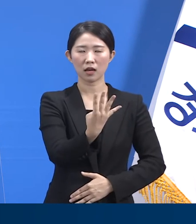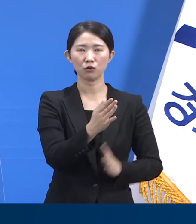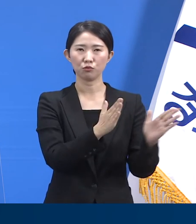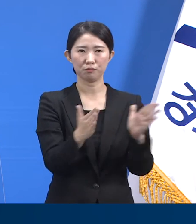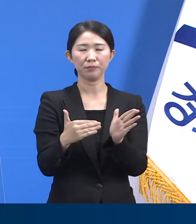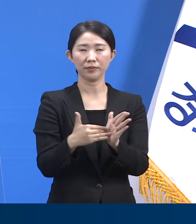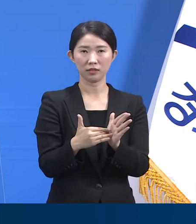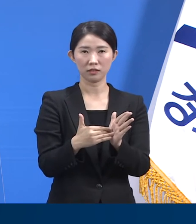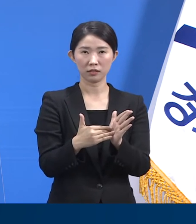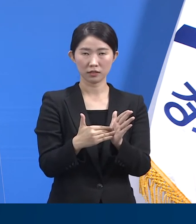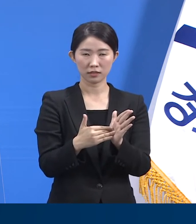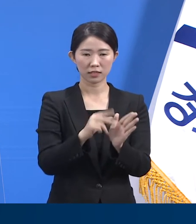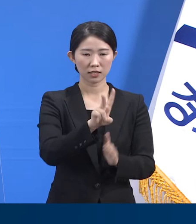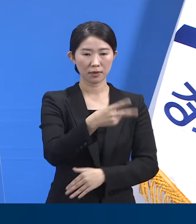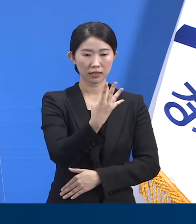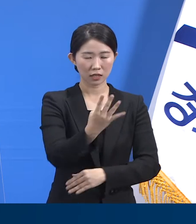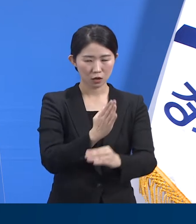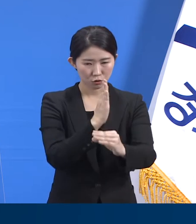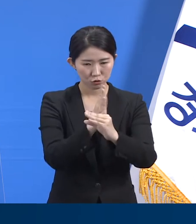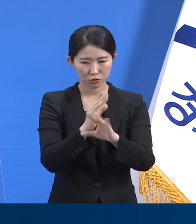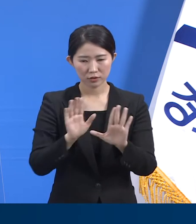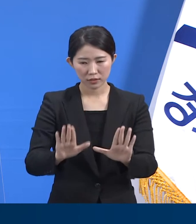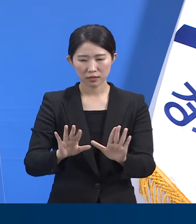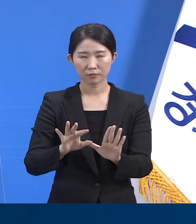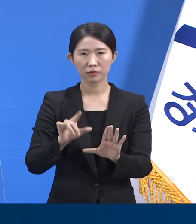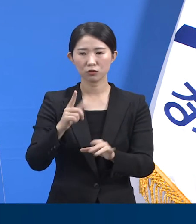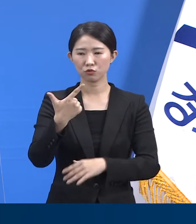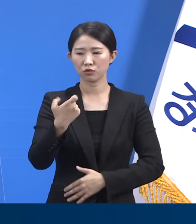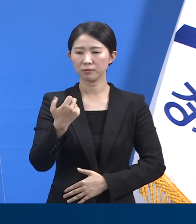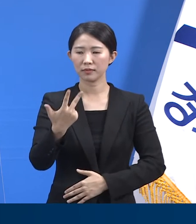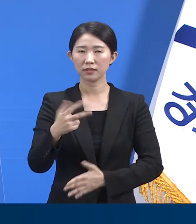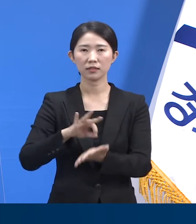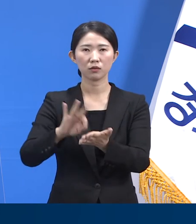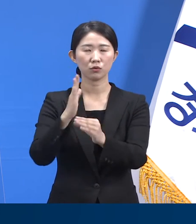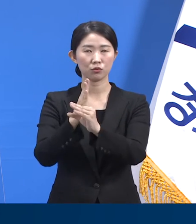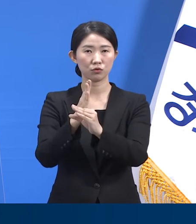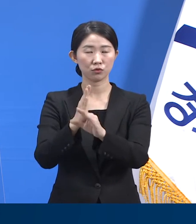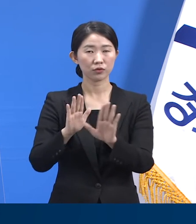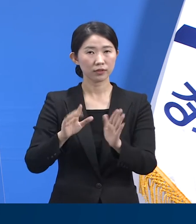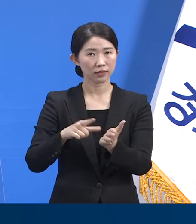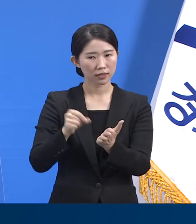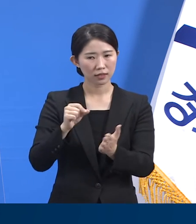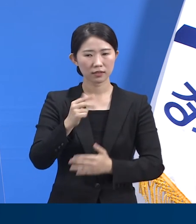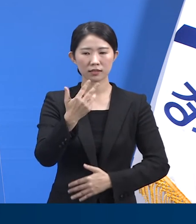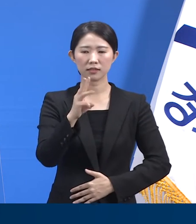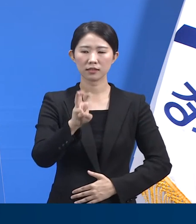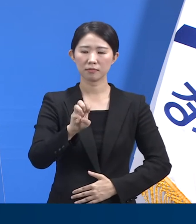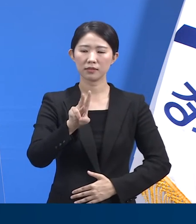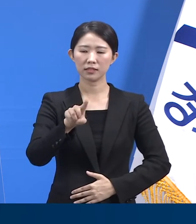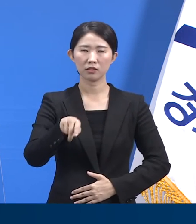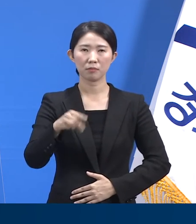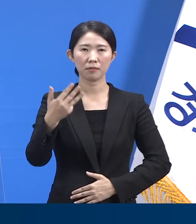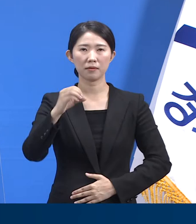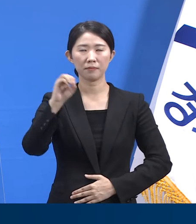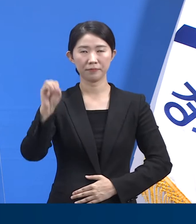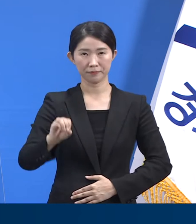이 중 67개를 사용하고 있습니다. 현재 가동률은 32.8%입니다.